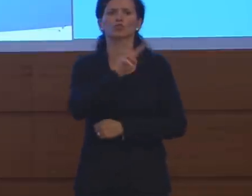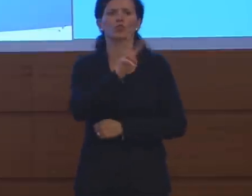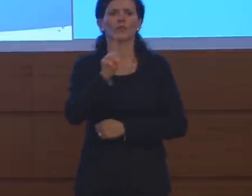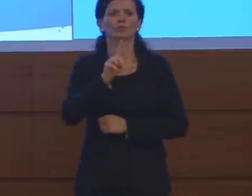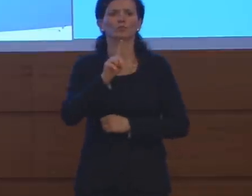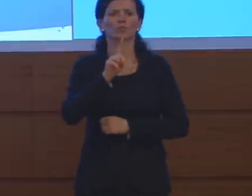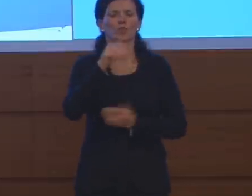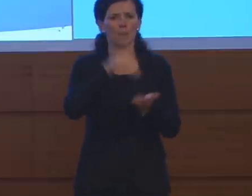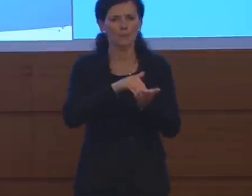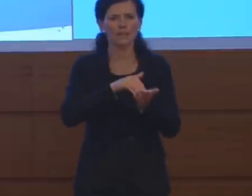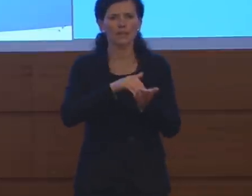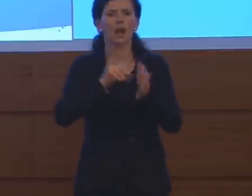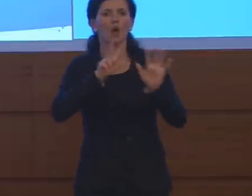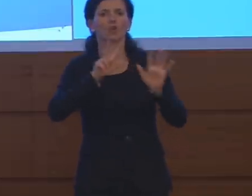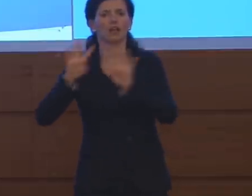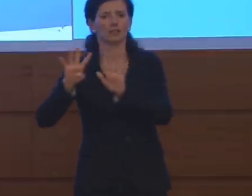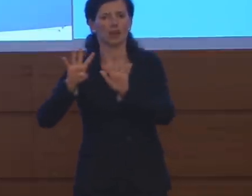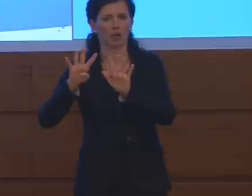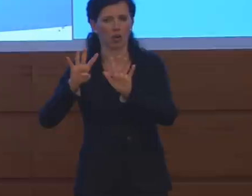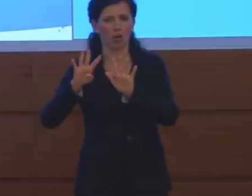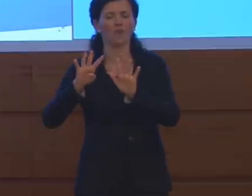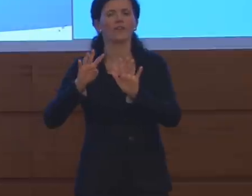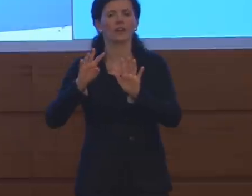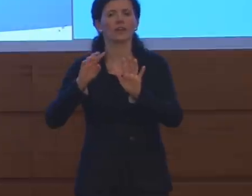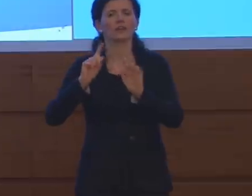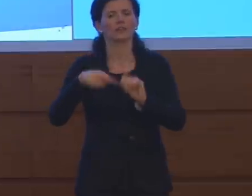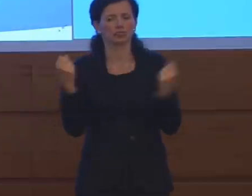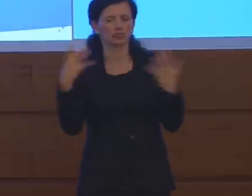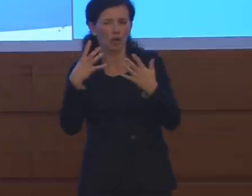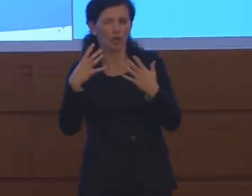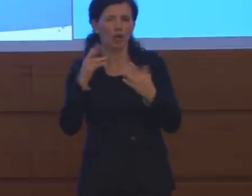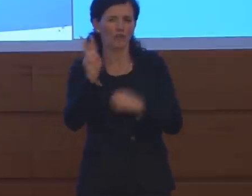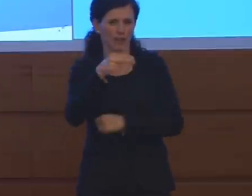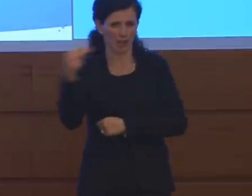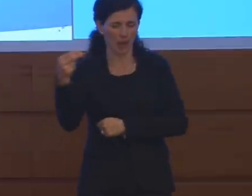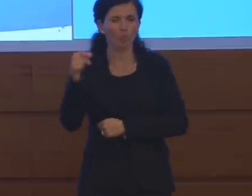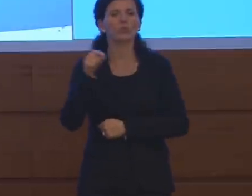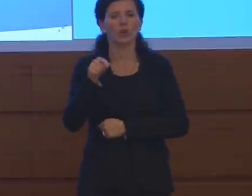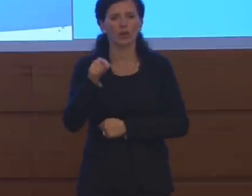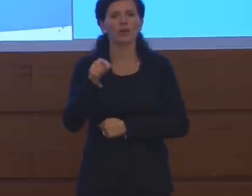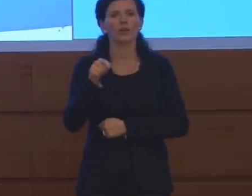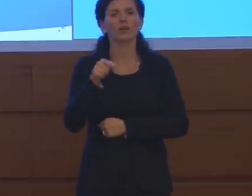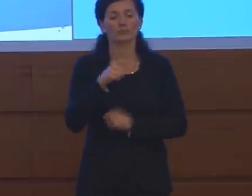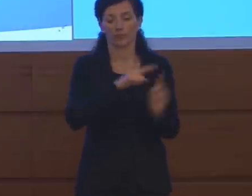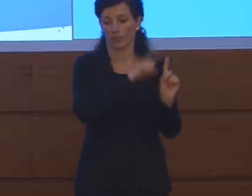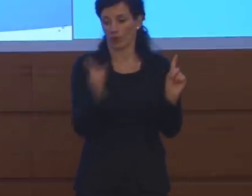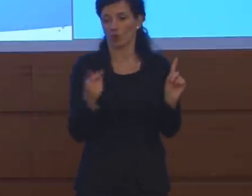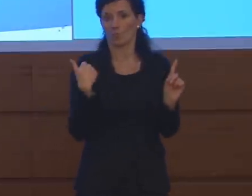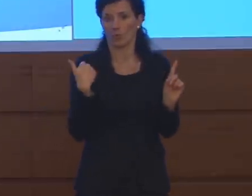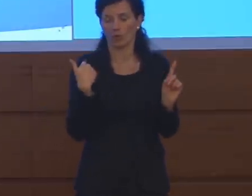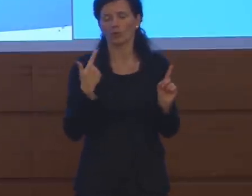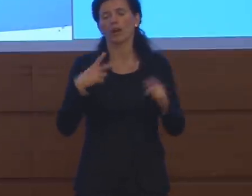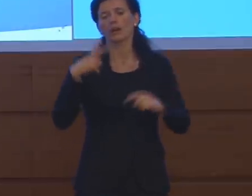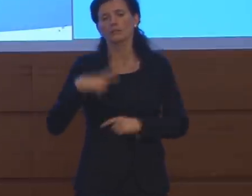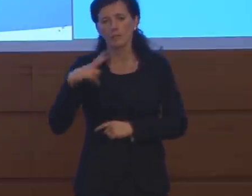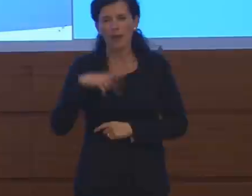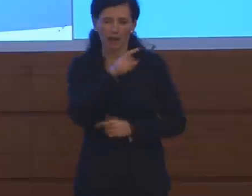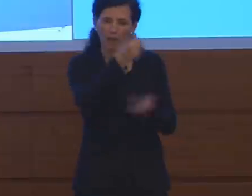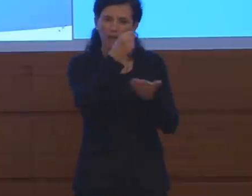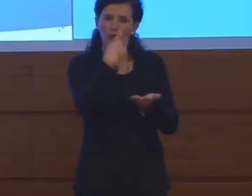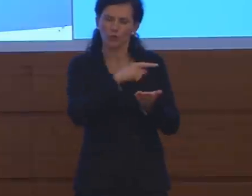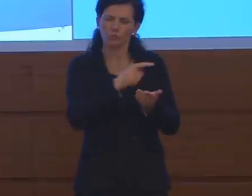.089,19 fino a poco fa e speriamo che possa essere incrementato e